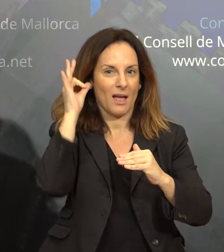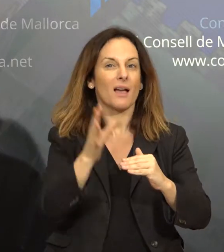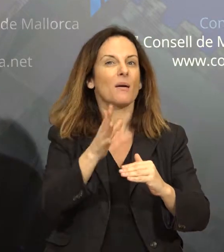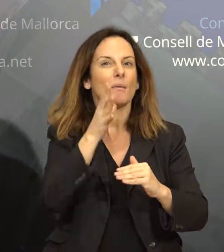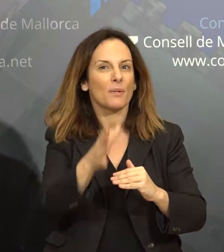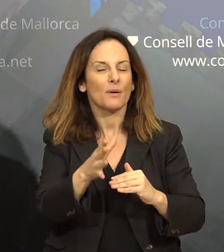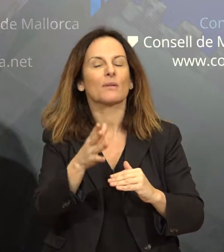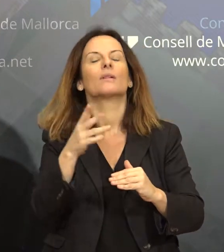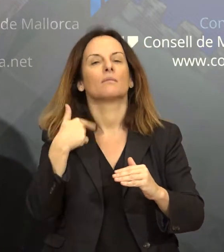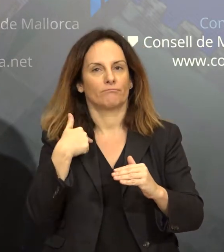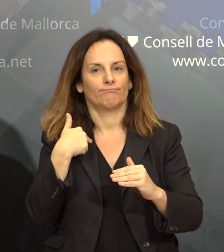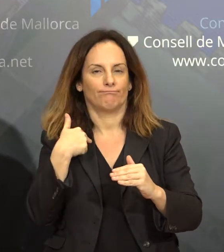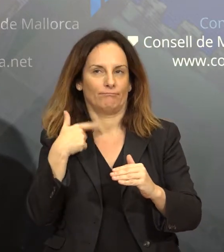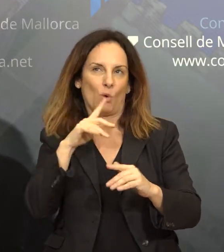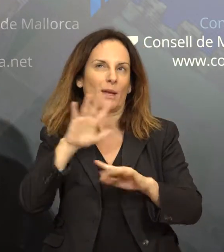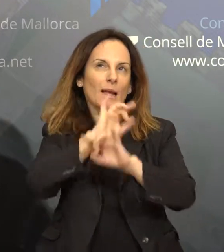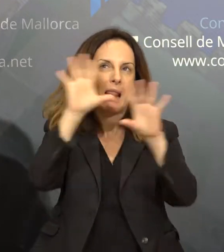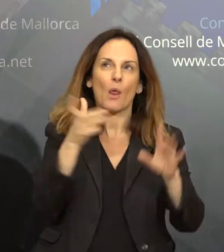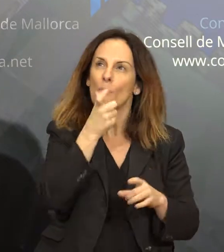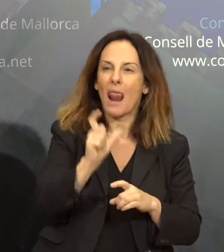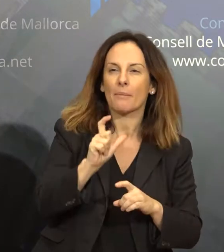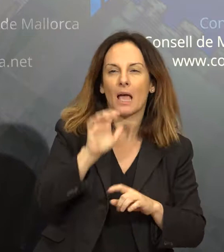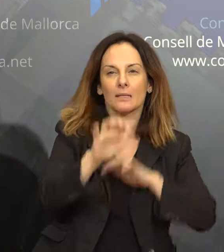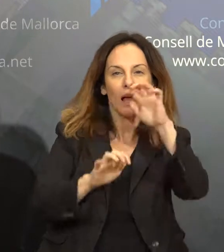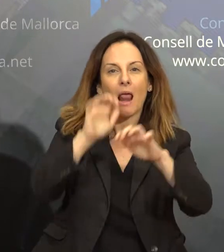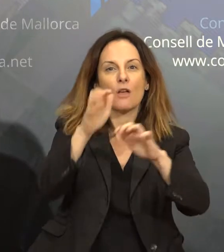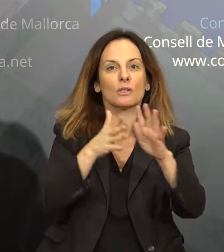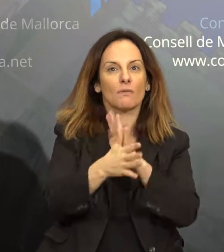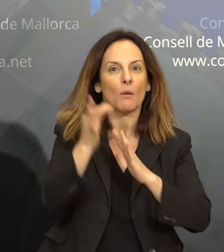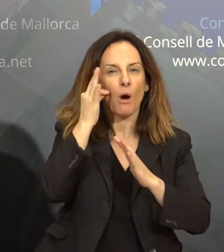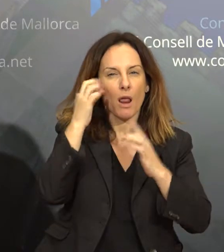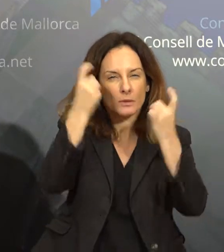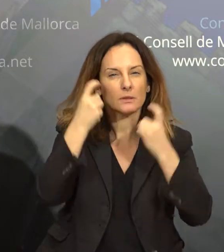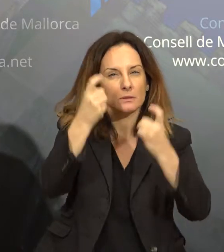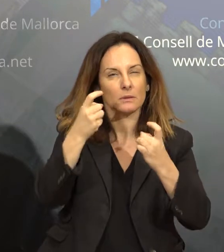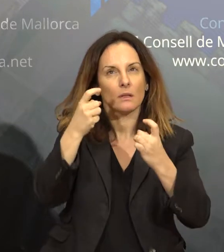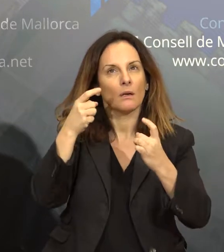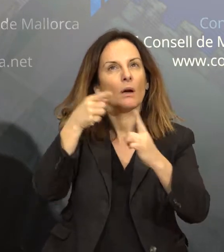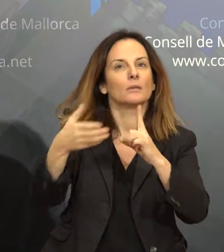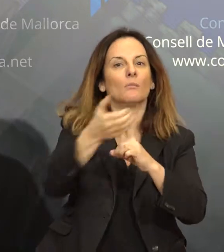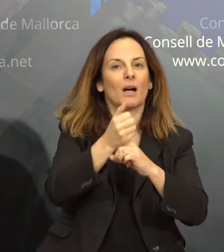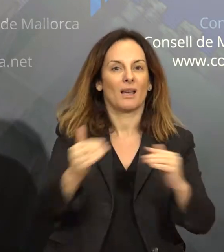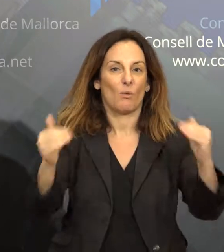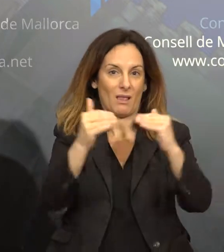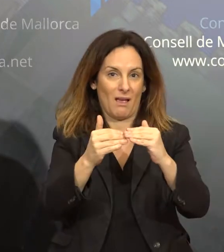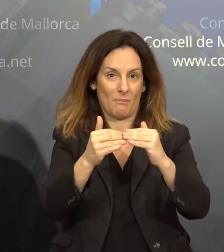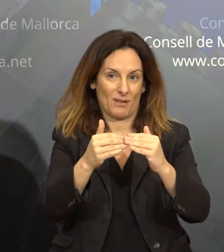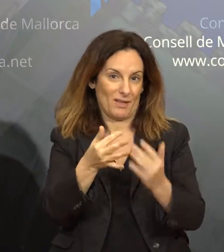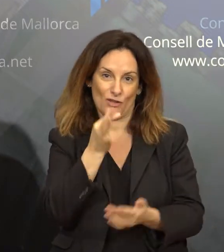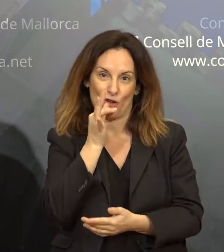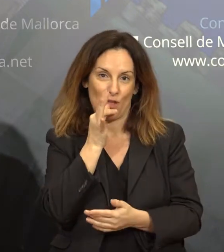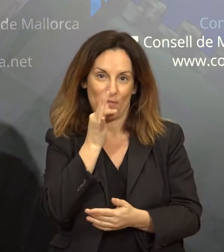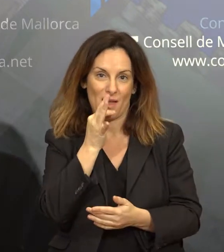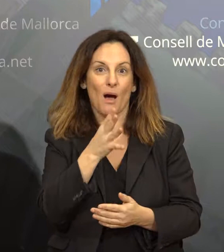encara molt d'esforços per assolir una igualtat que hauria d'existir però que aquesta societat, que encara està immersa dins una